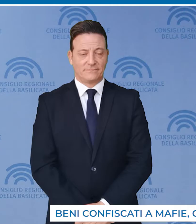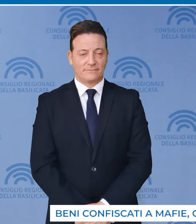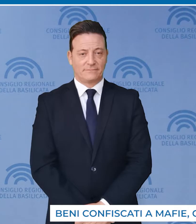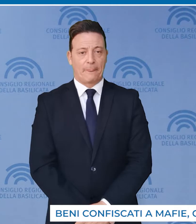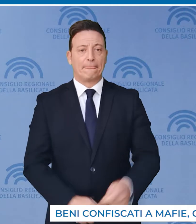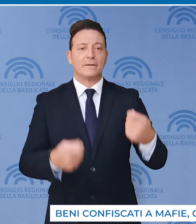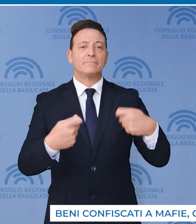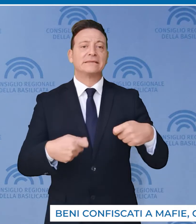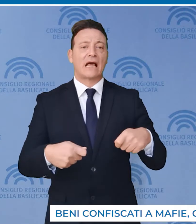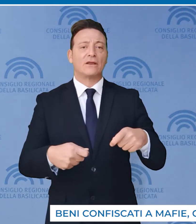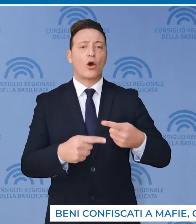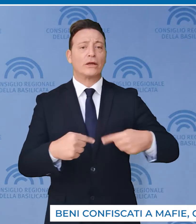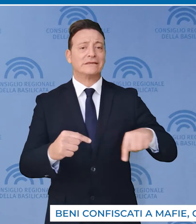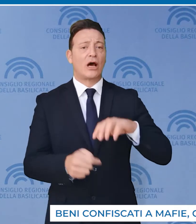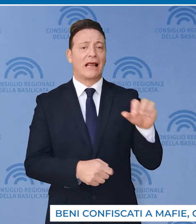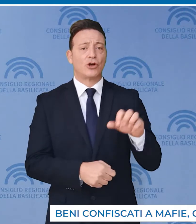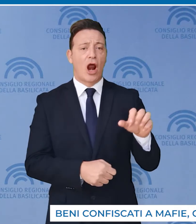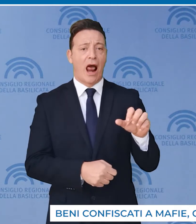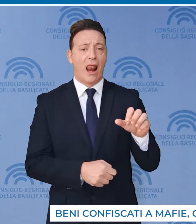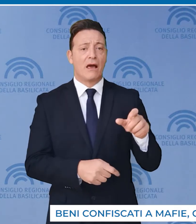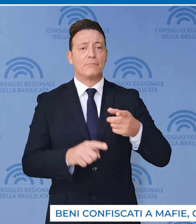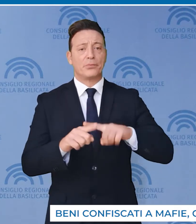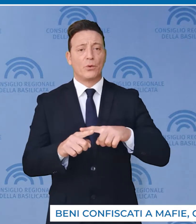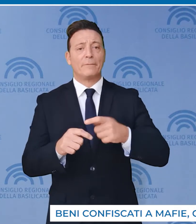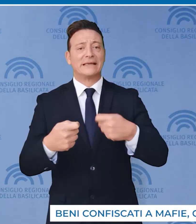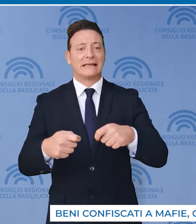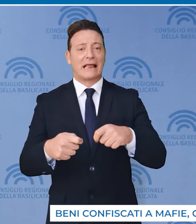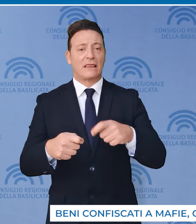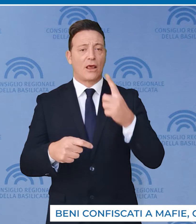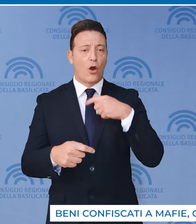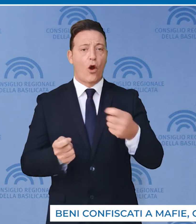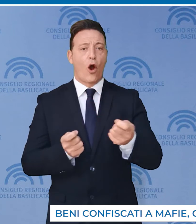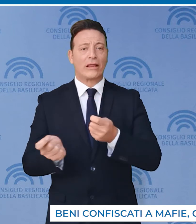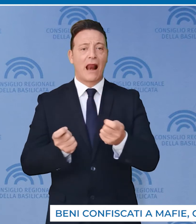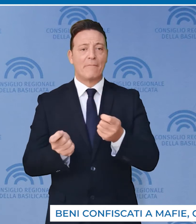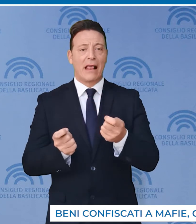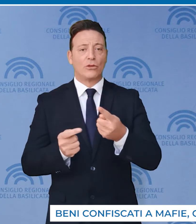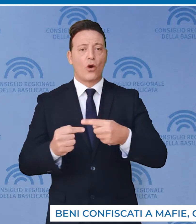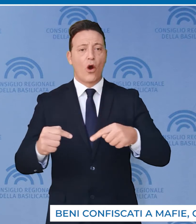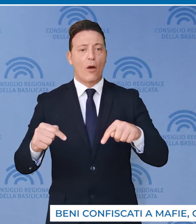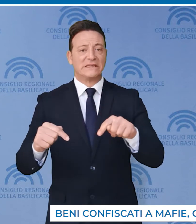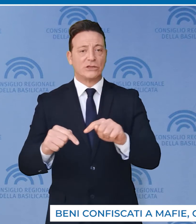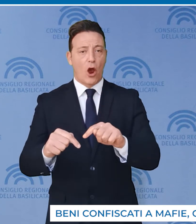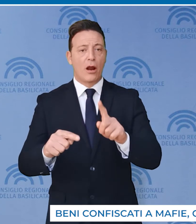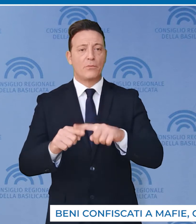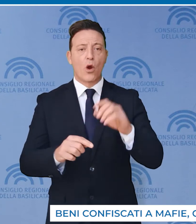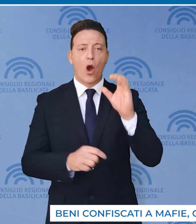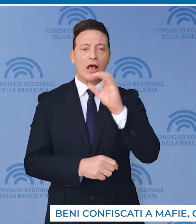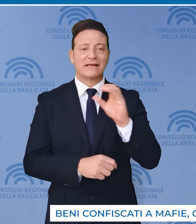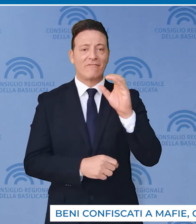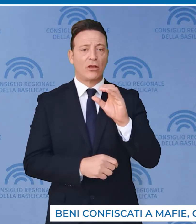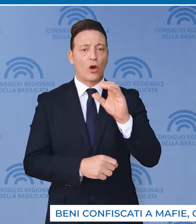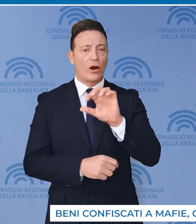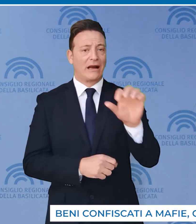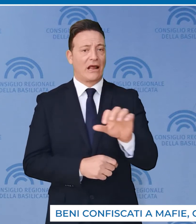Il presidente del Consiglio regionale e presidente del coordinamento delle commissioni e degli